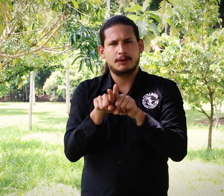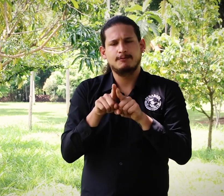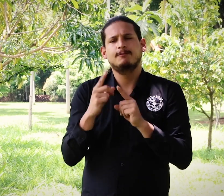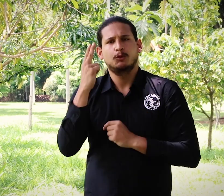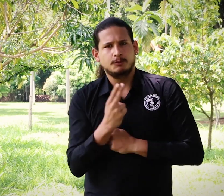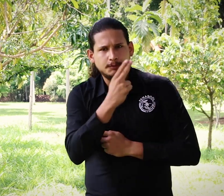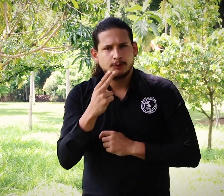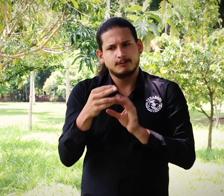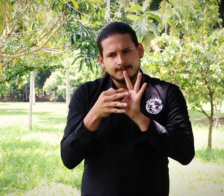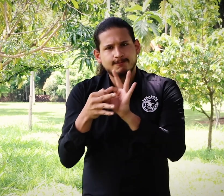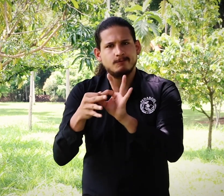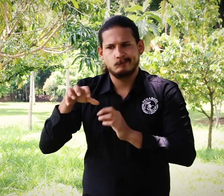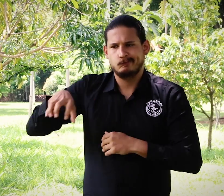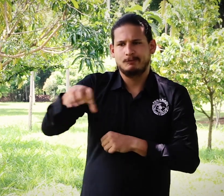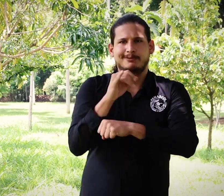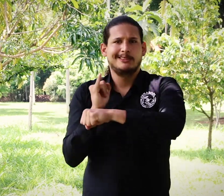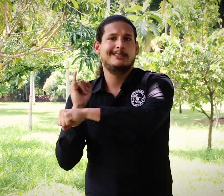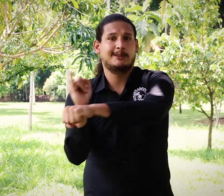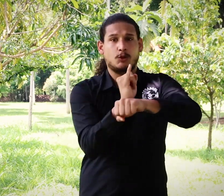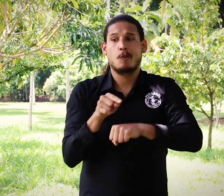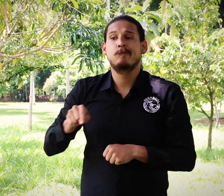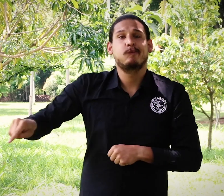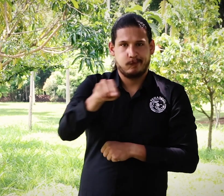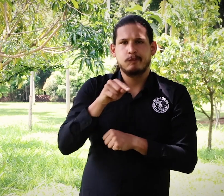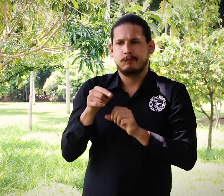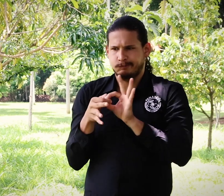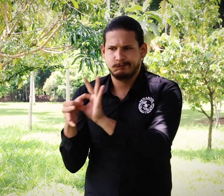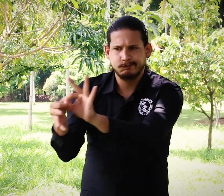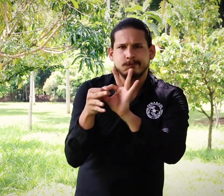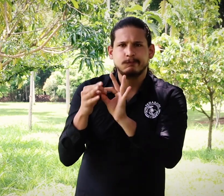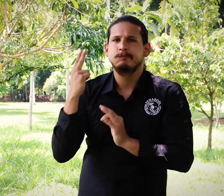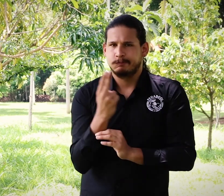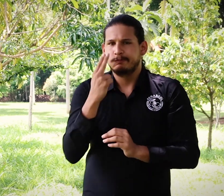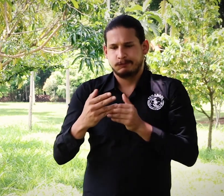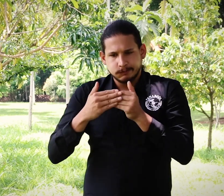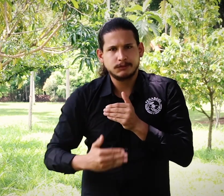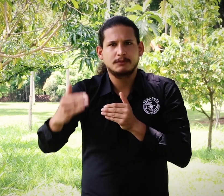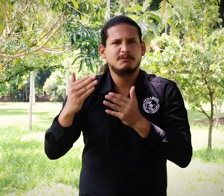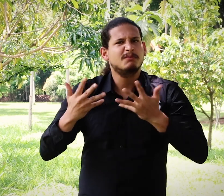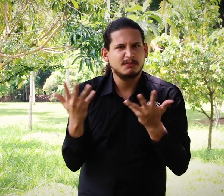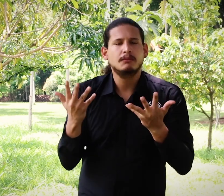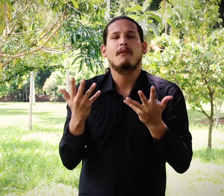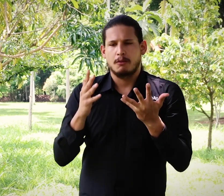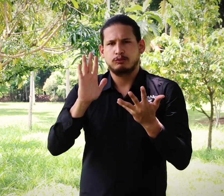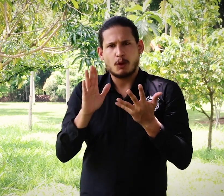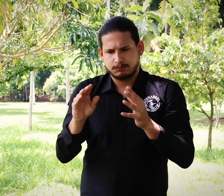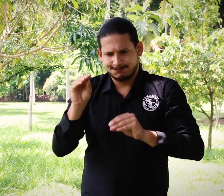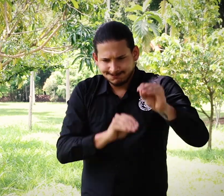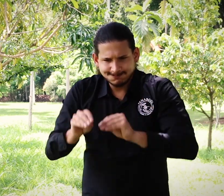Colombia. Como FENASCOL, nos comprometimos a seguir trabajando con diferentes instituciones con este